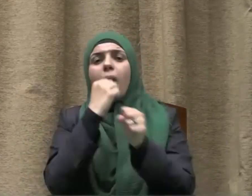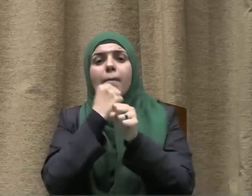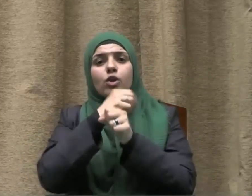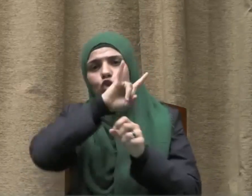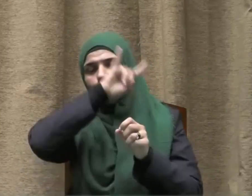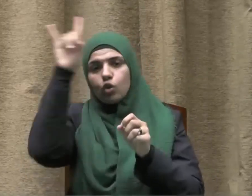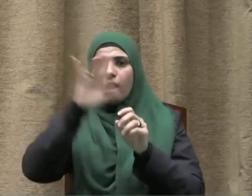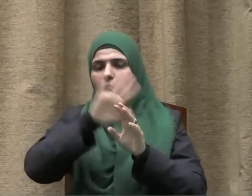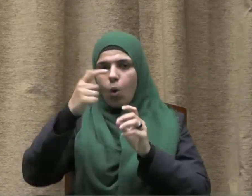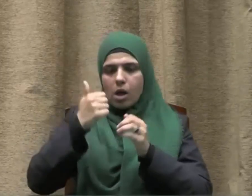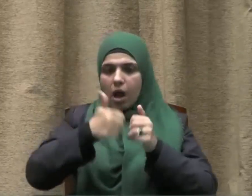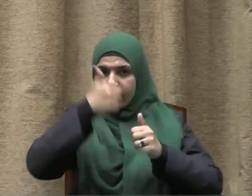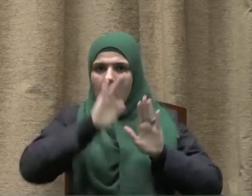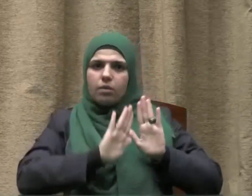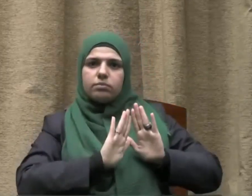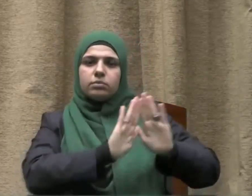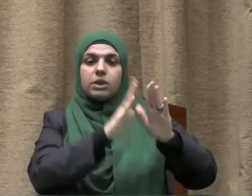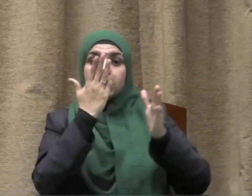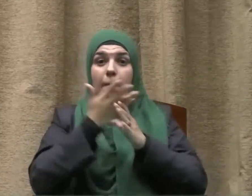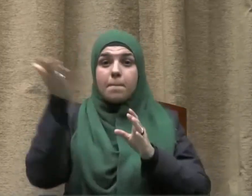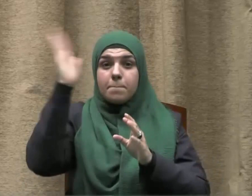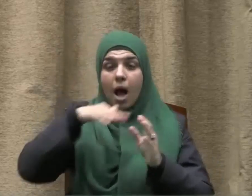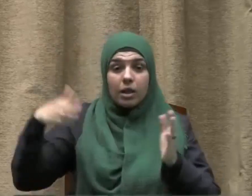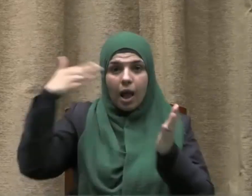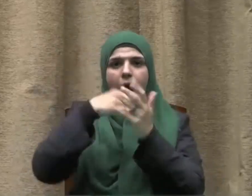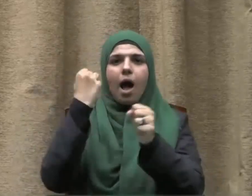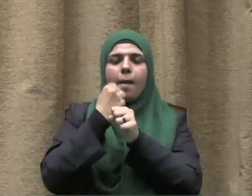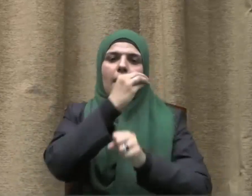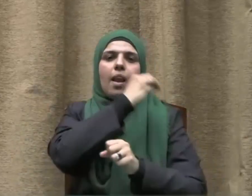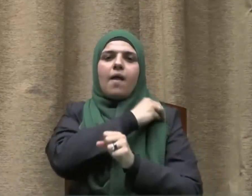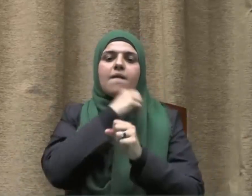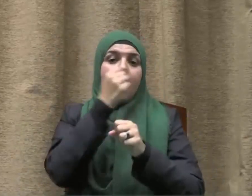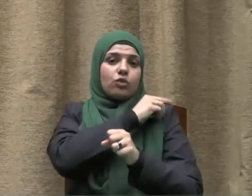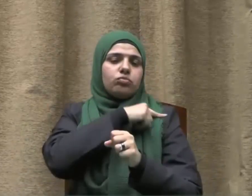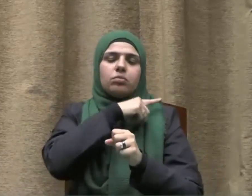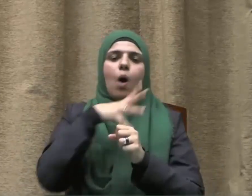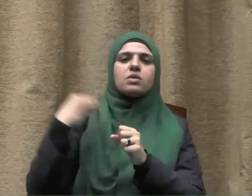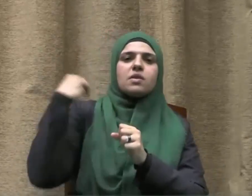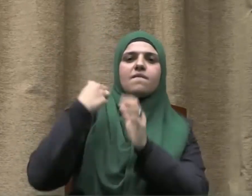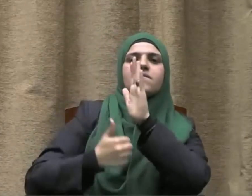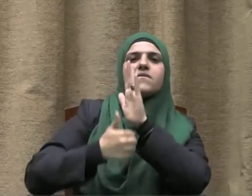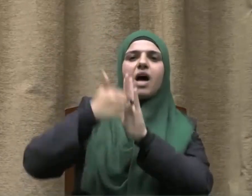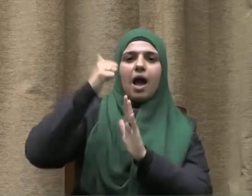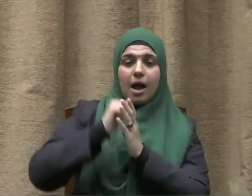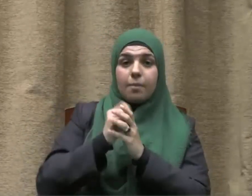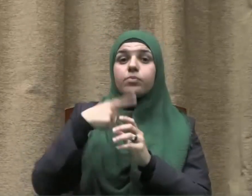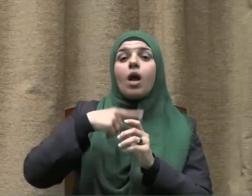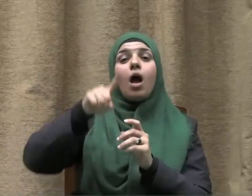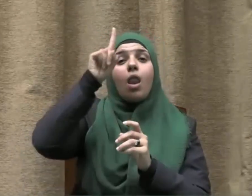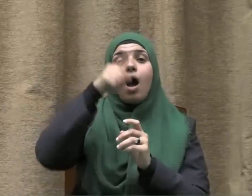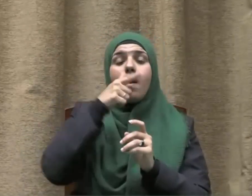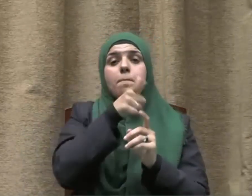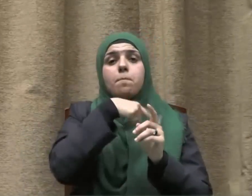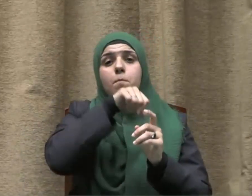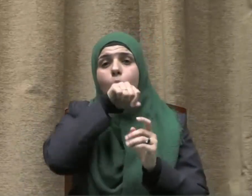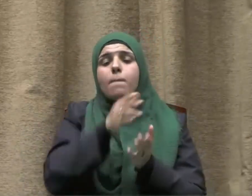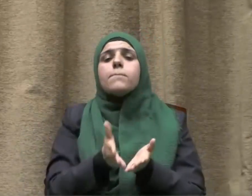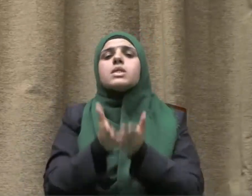الشيطان فاجتنبوه لعلكم تفلحون وكان النبي صلى الله عليه وسلم